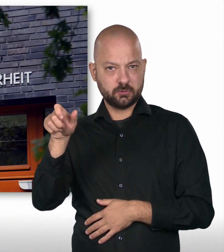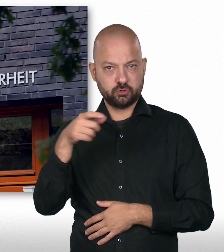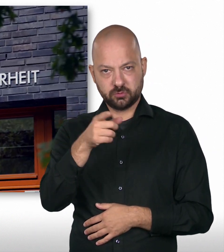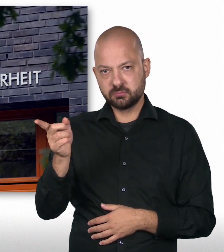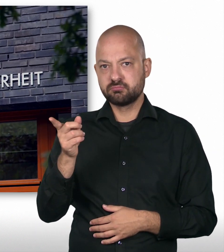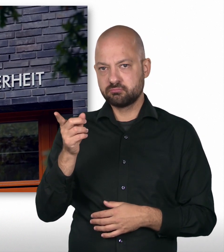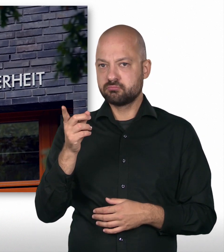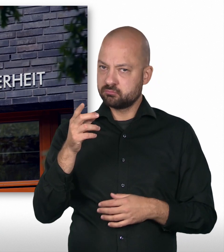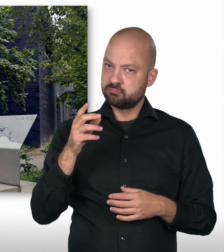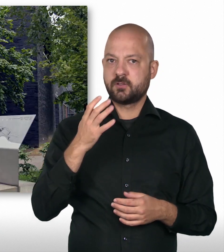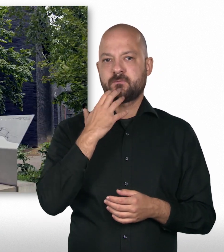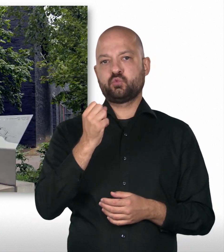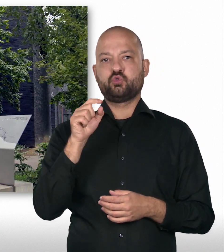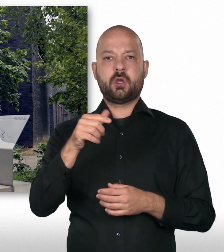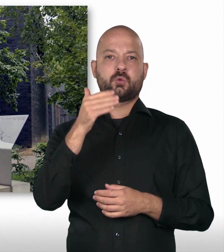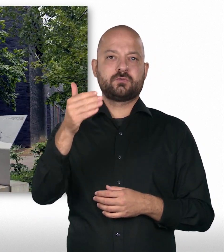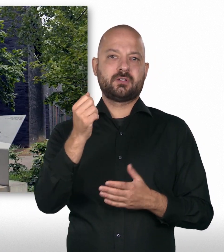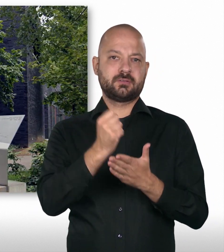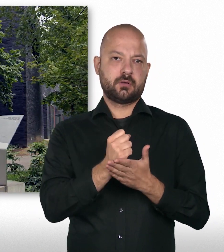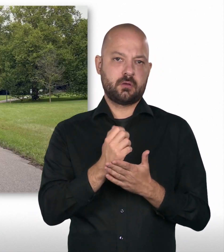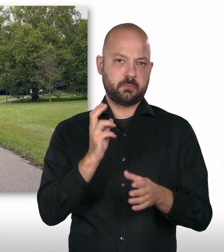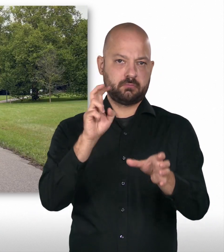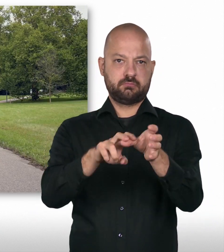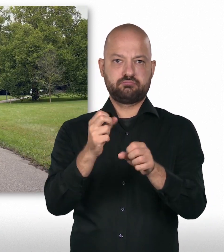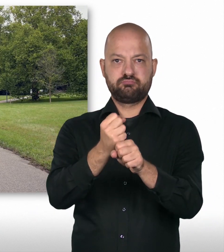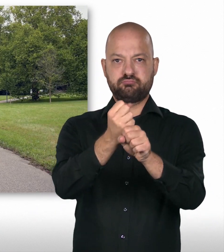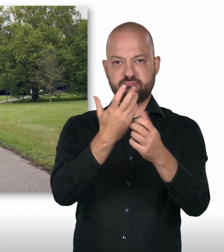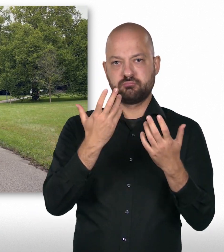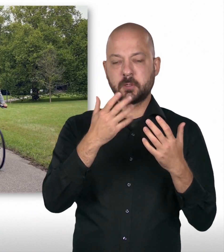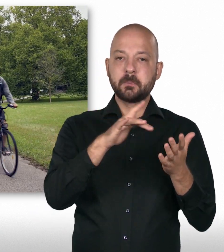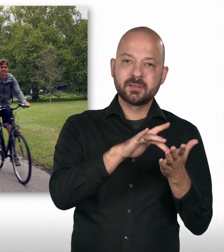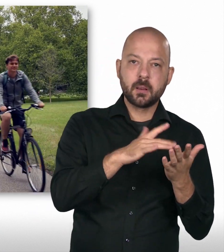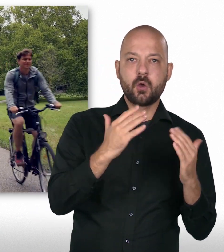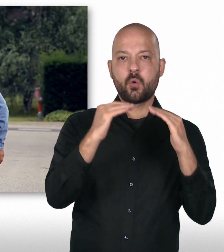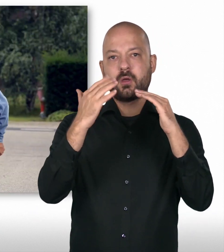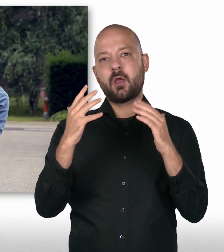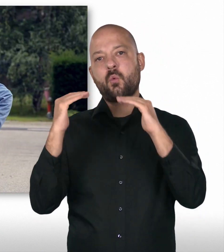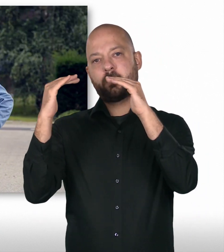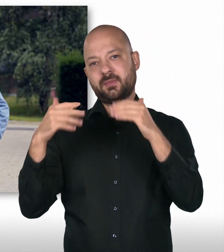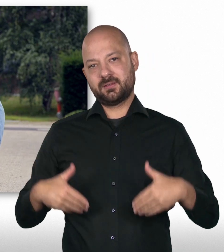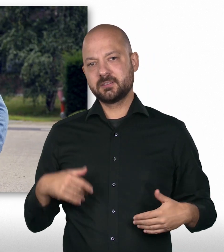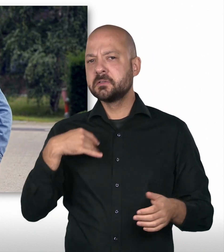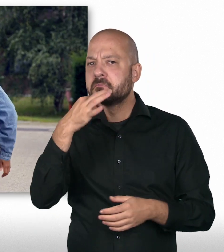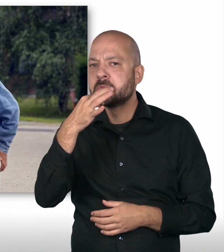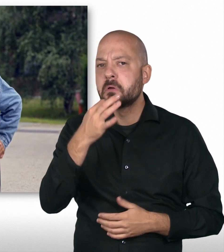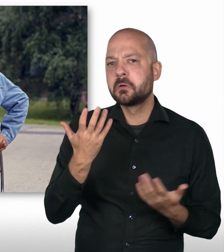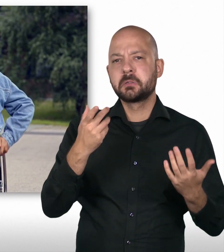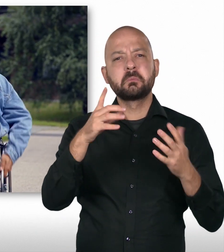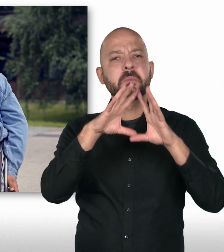Karriere beim Auswärtigen Amt entschieden haben, im sogenannten mittleren, höheren oder gehobenen Dienst. Und ich werde sie fragen, was sie später dann den